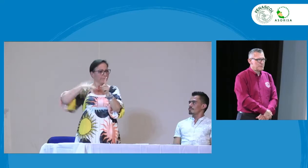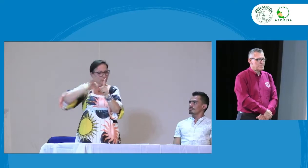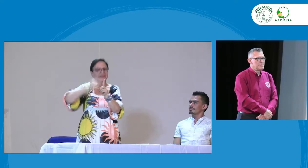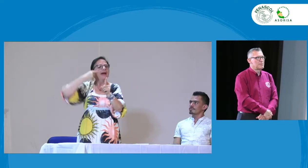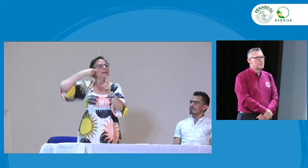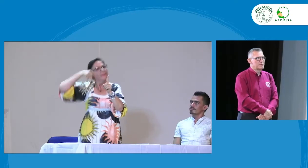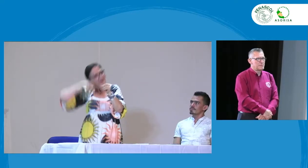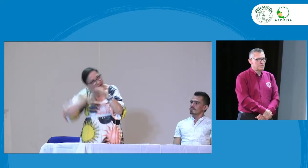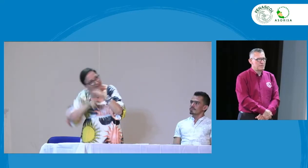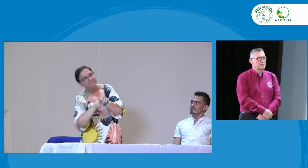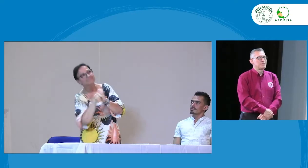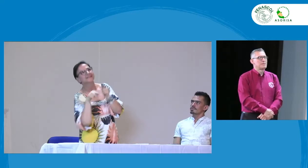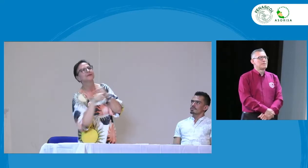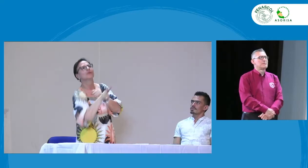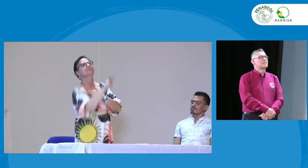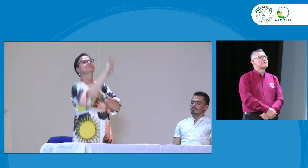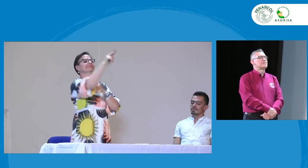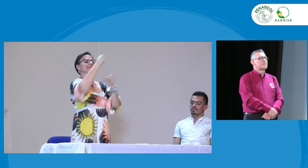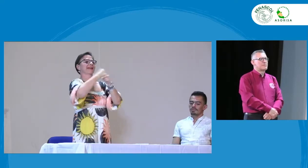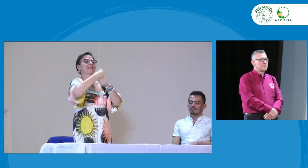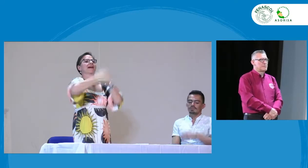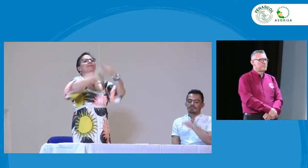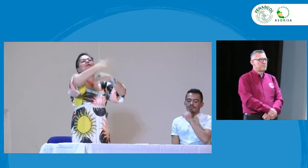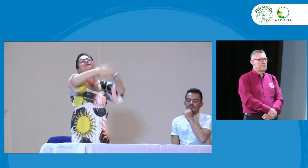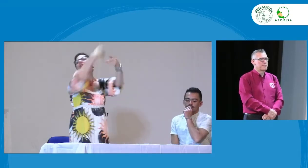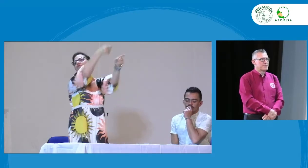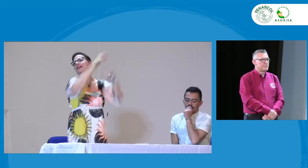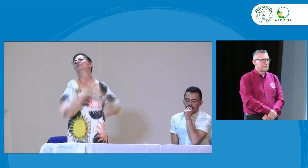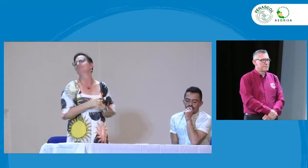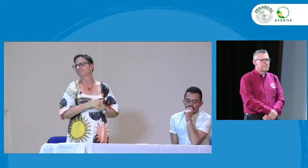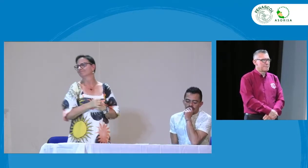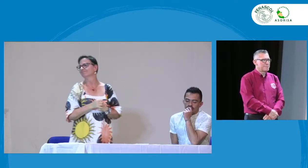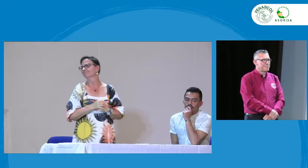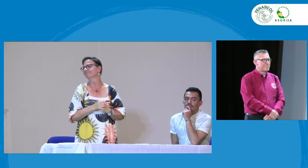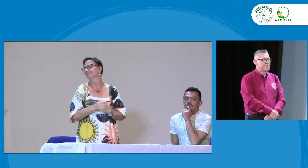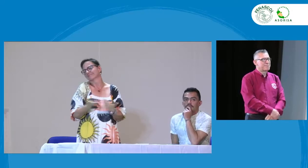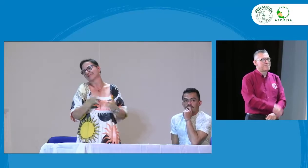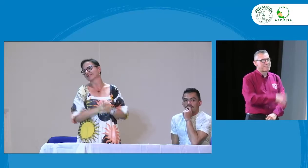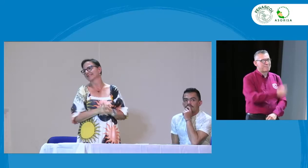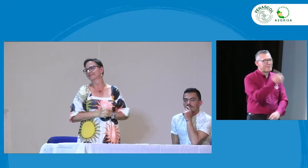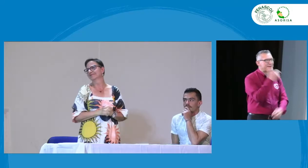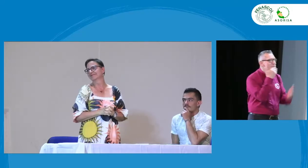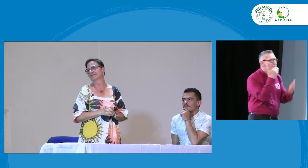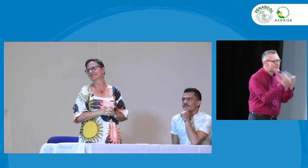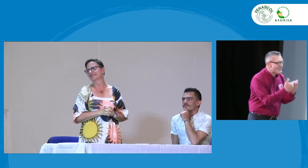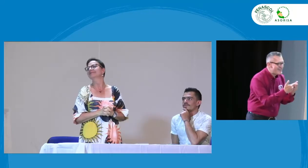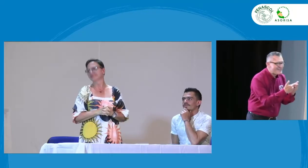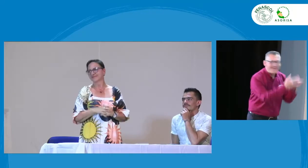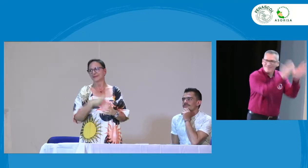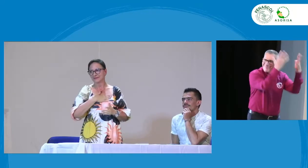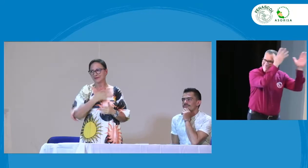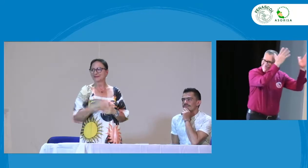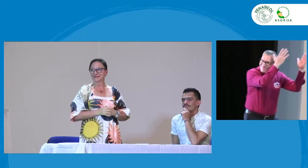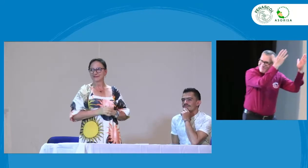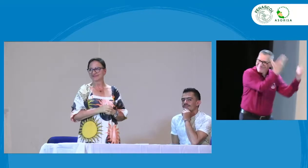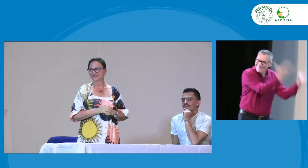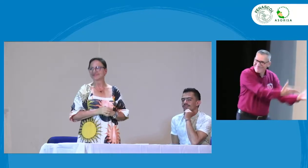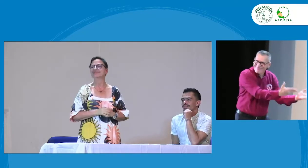si bien un reconocimiento histórico tengamos una visión de futuro para poder trabajar Muchísimas gracias